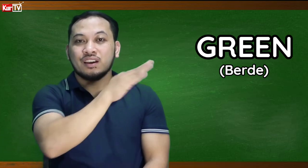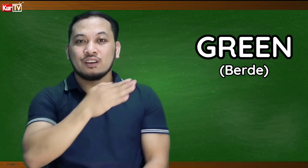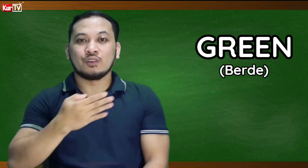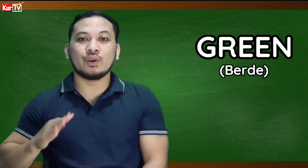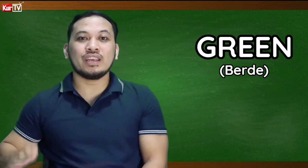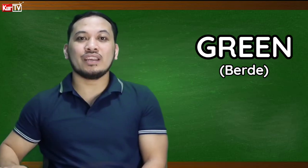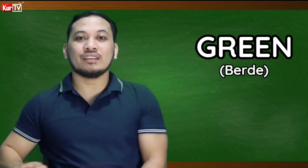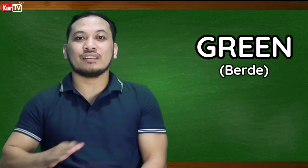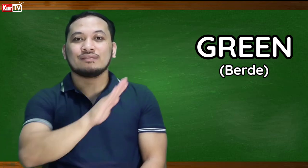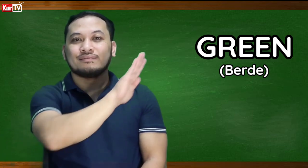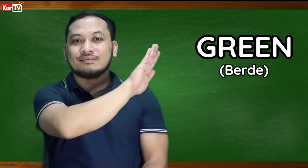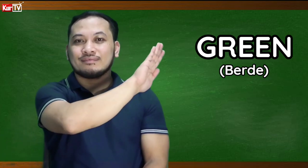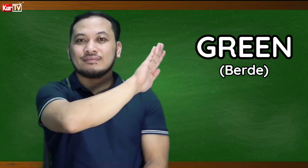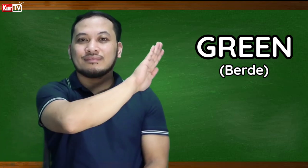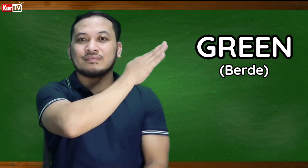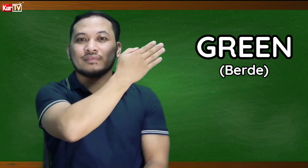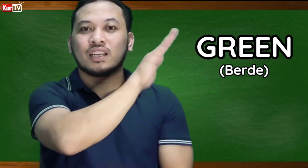Green! Green!